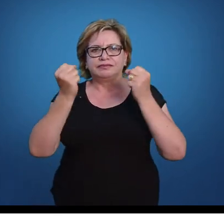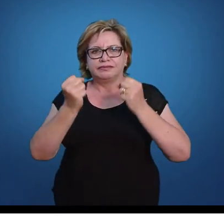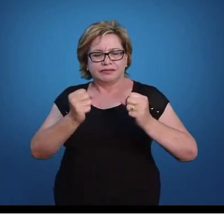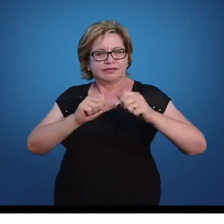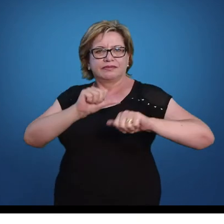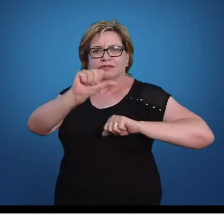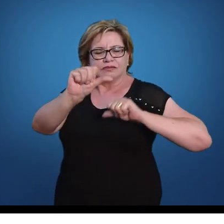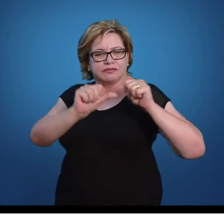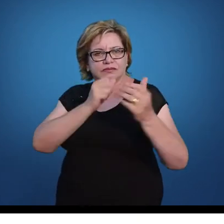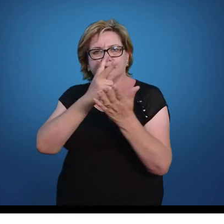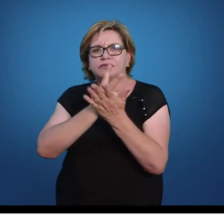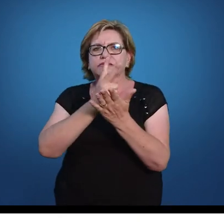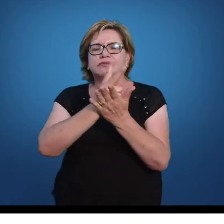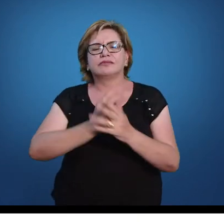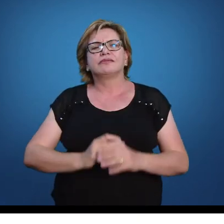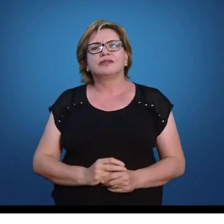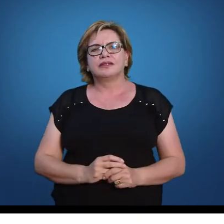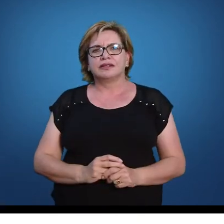variável.